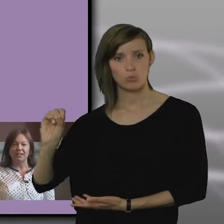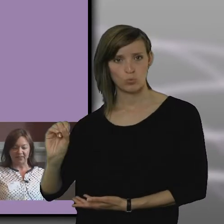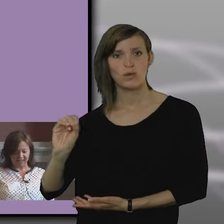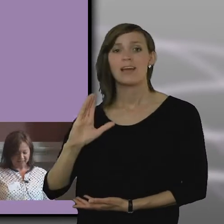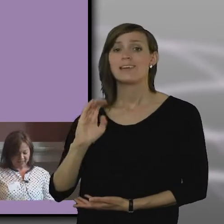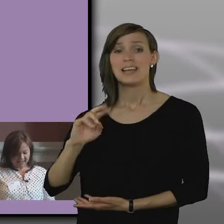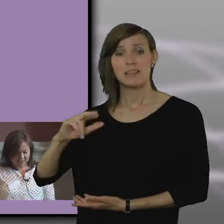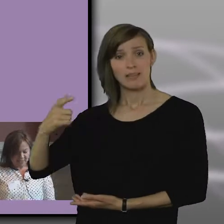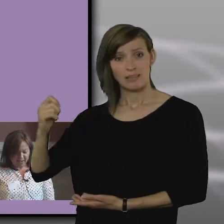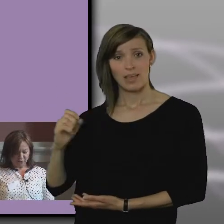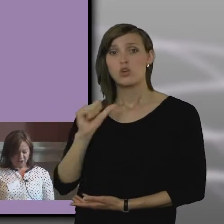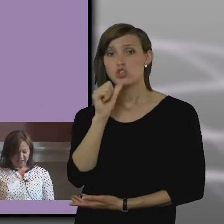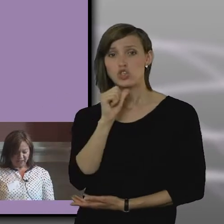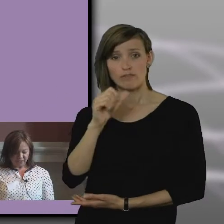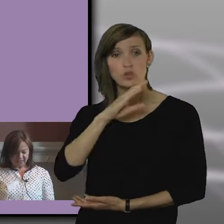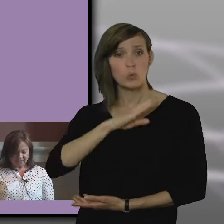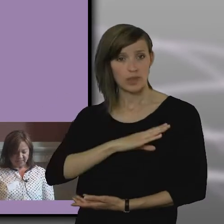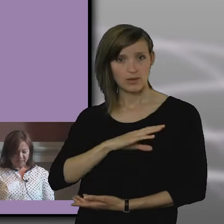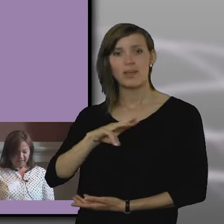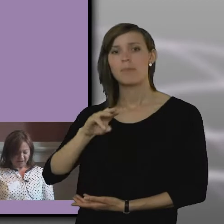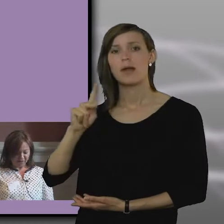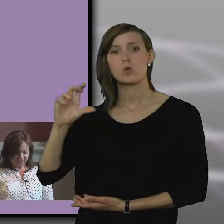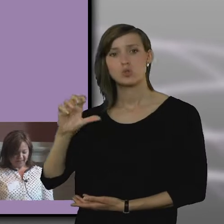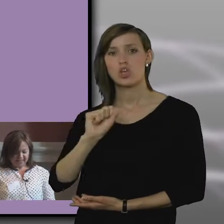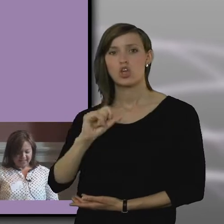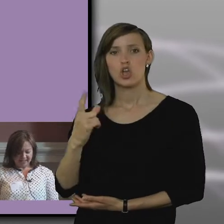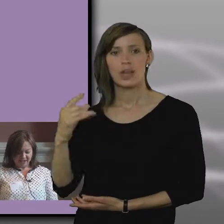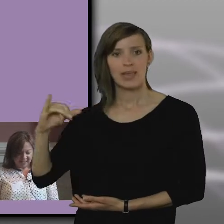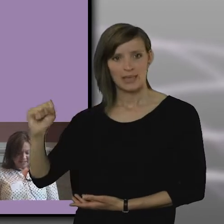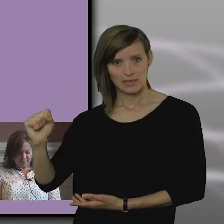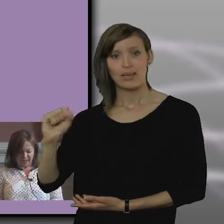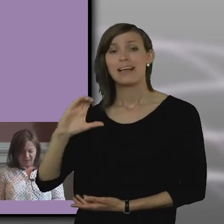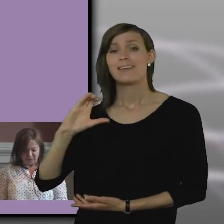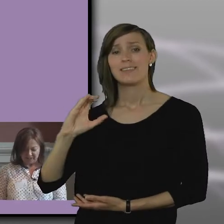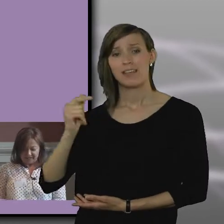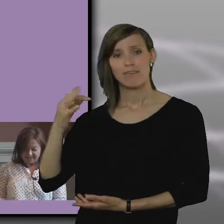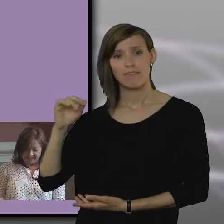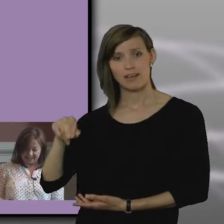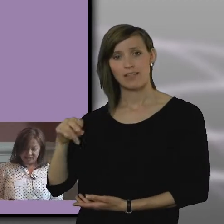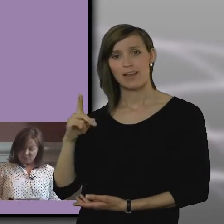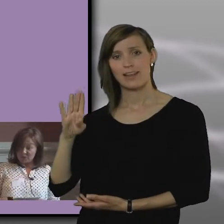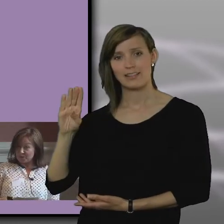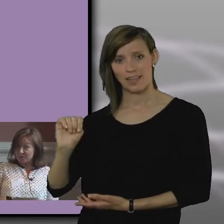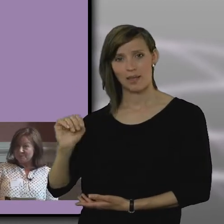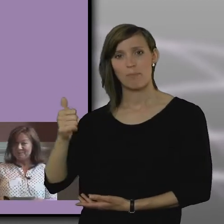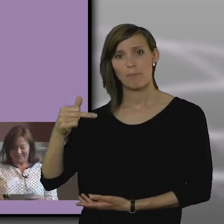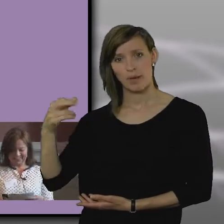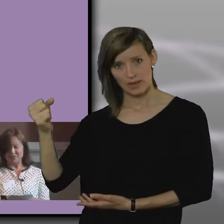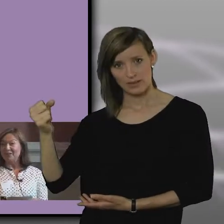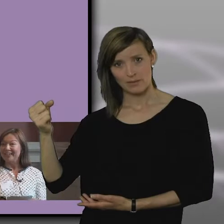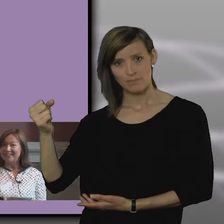Utgivarna, Marcus Gylling från IDPF, Stefan Lindeberg från Dillu Kolo,